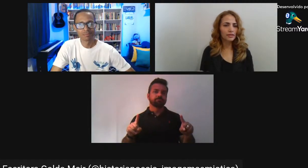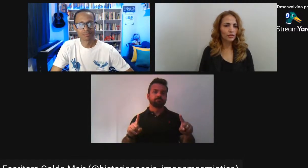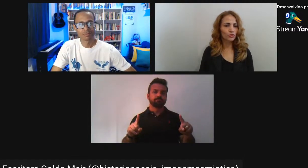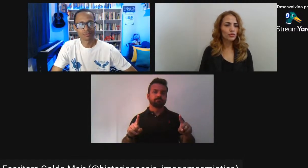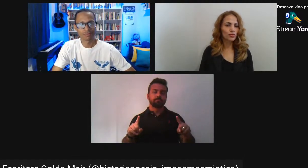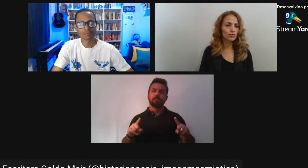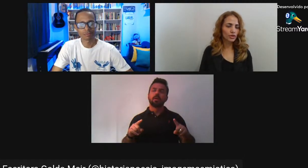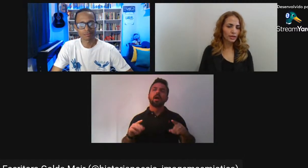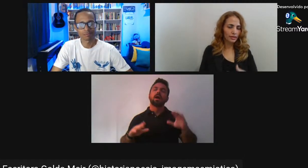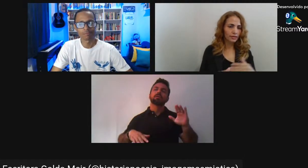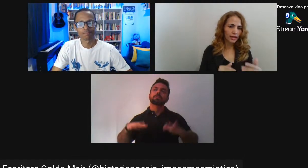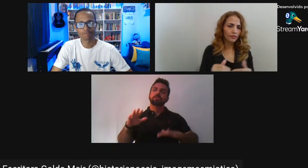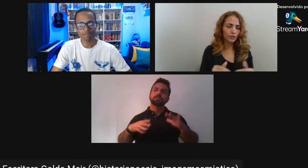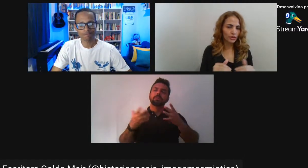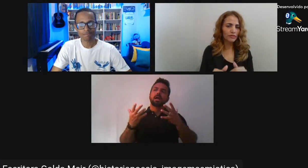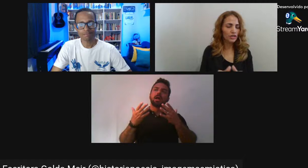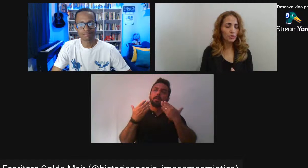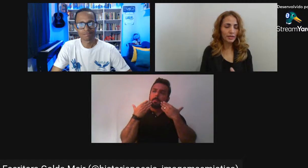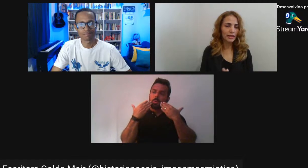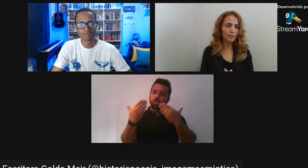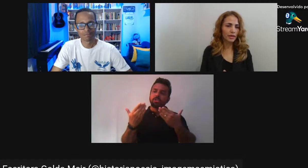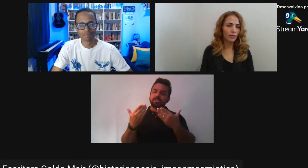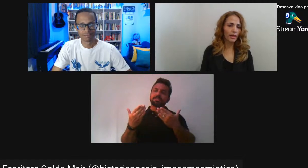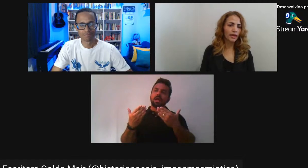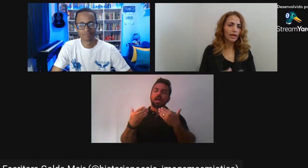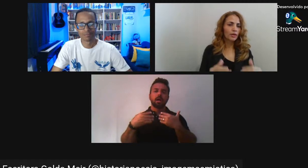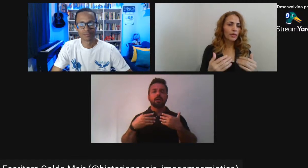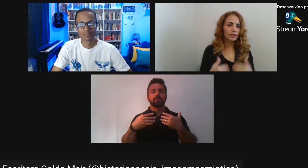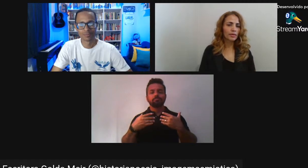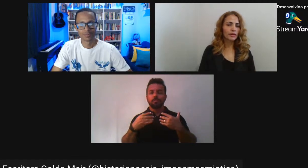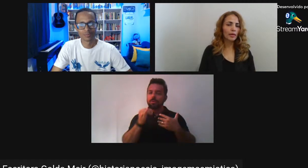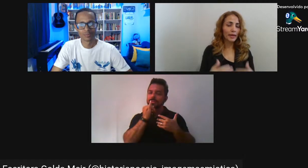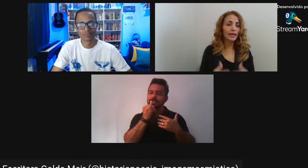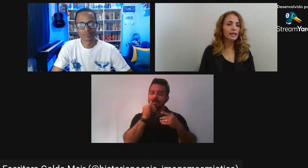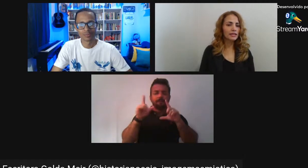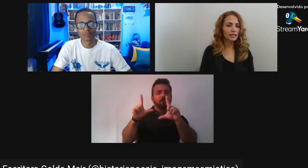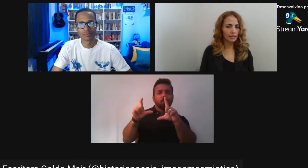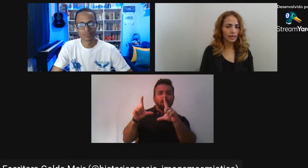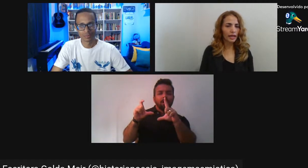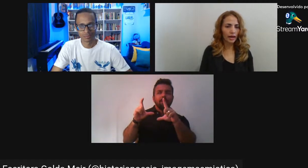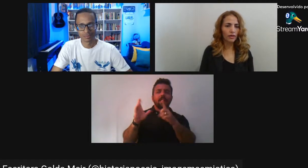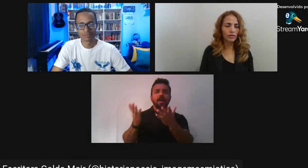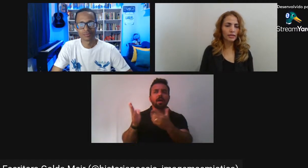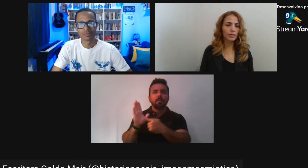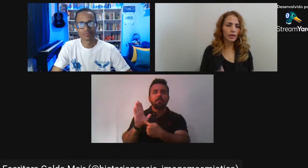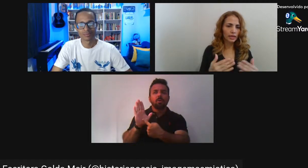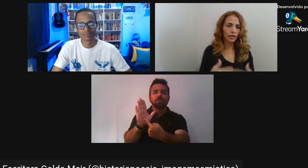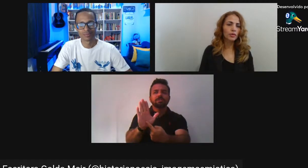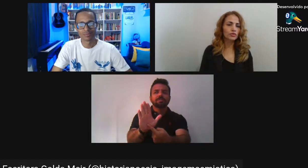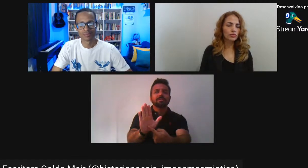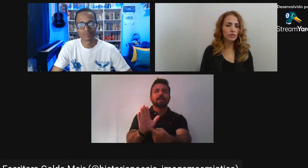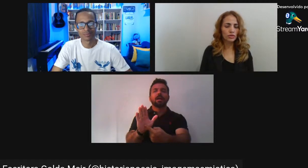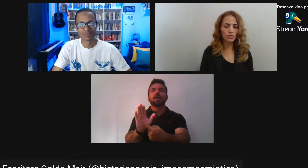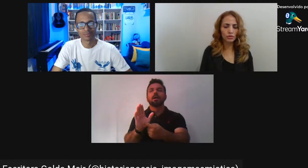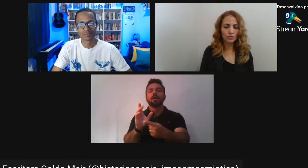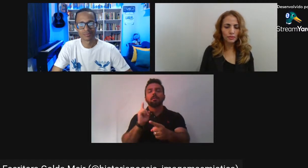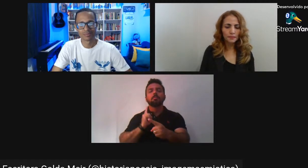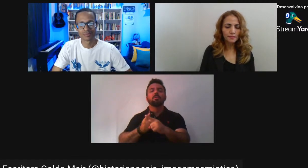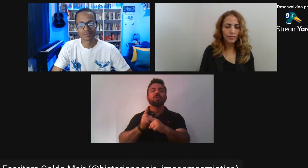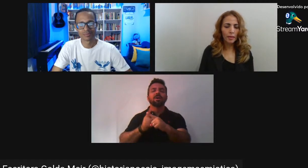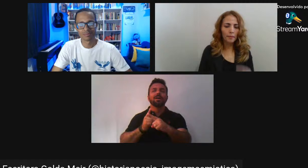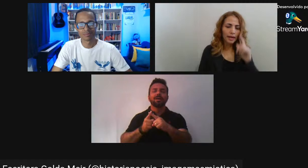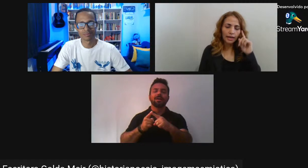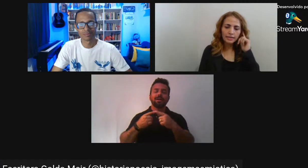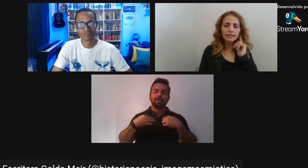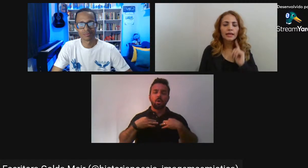que não são deles Que são do estúdio Que na fotografia A gente percebe Que não é uma aparência real Que é uma construção de estúdio